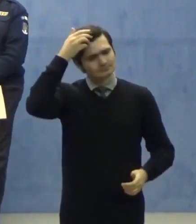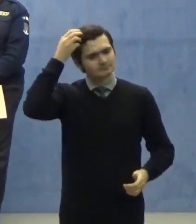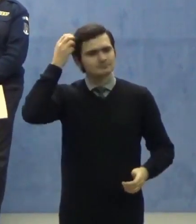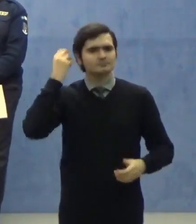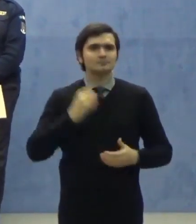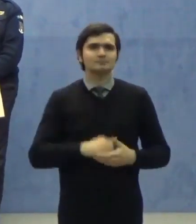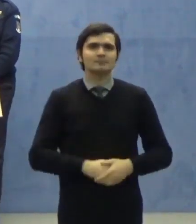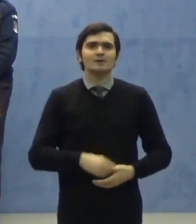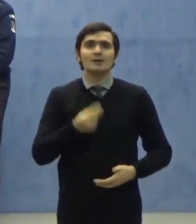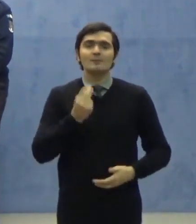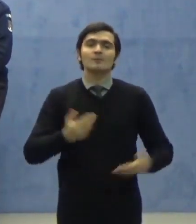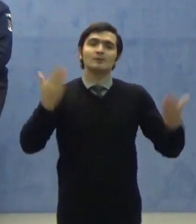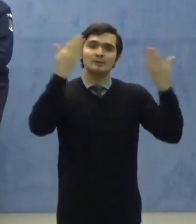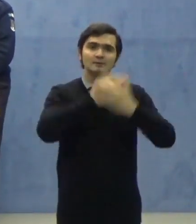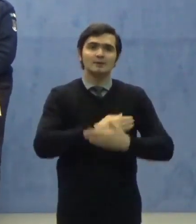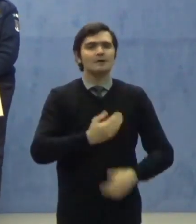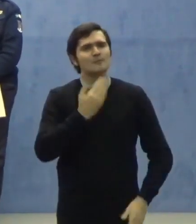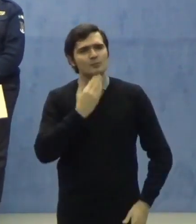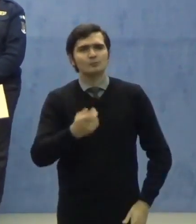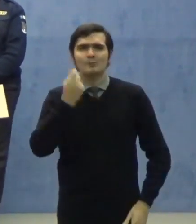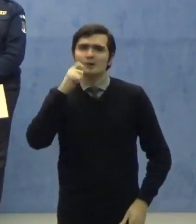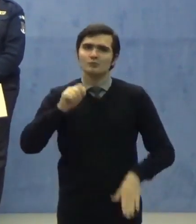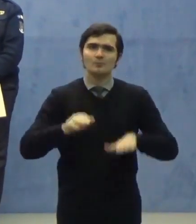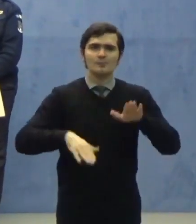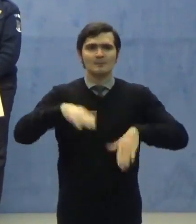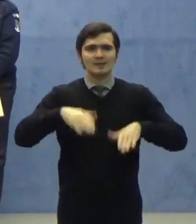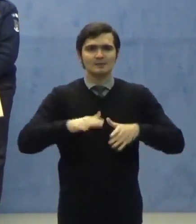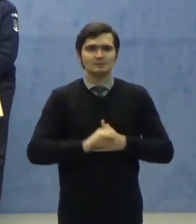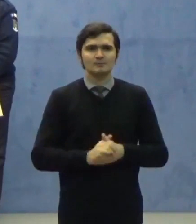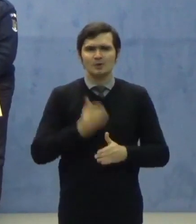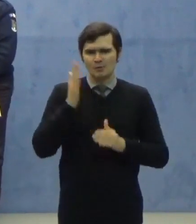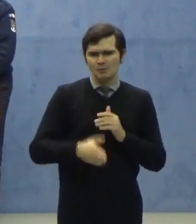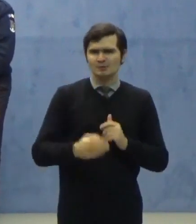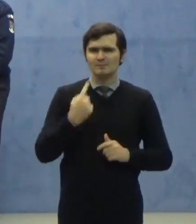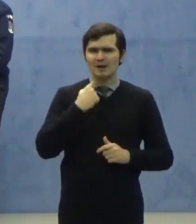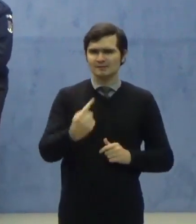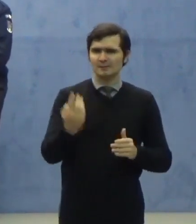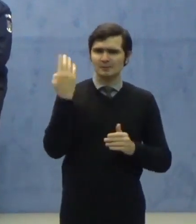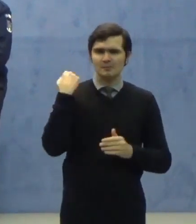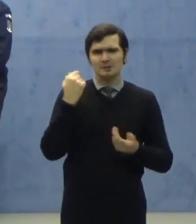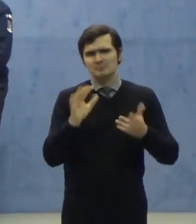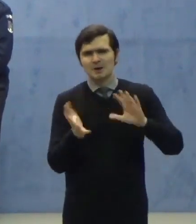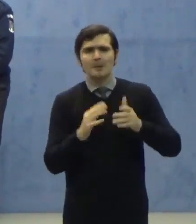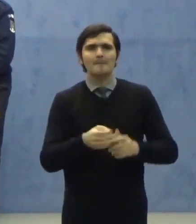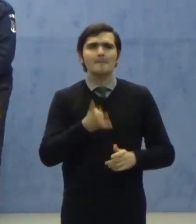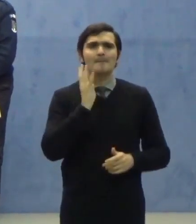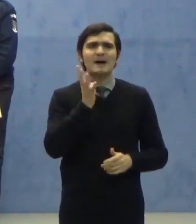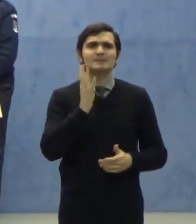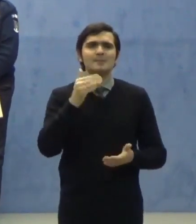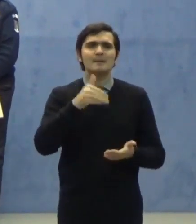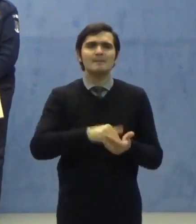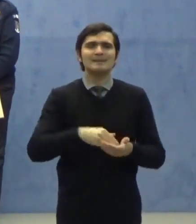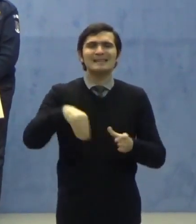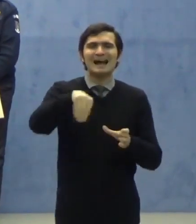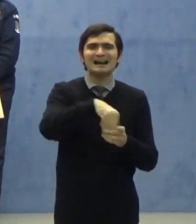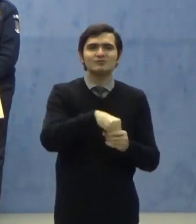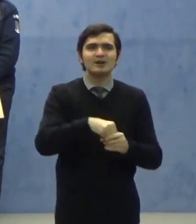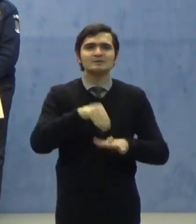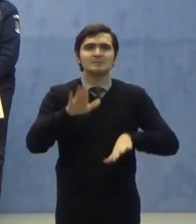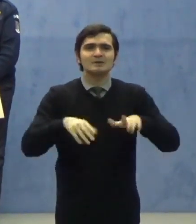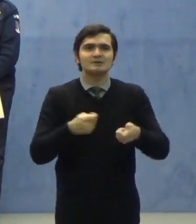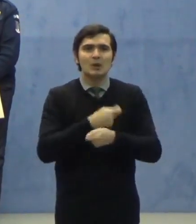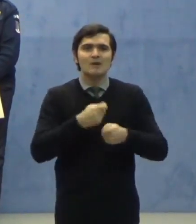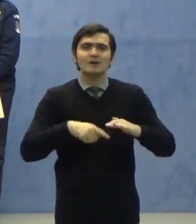Bună seara, mulțumesc, domnule ministru. În ultima săptămână, aproximativ 14.000 de angajați ai Ministerului